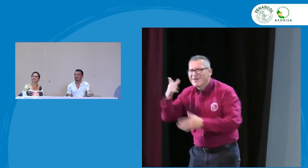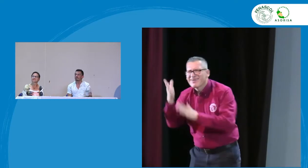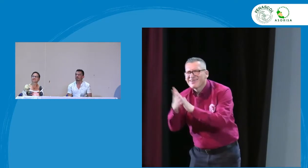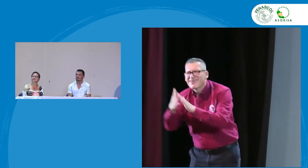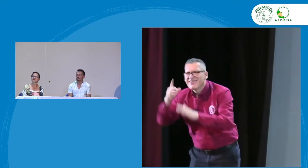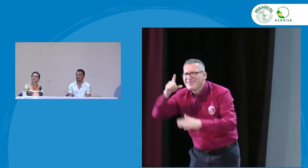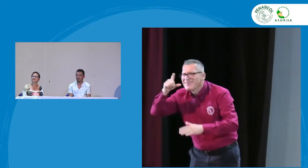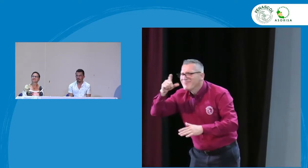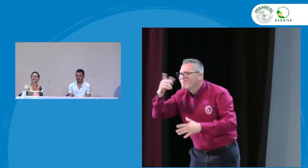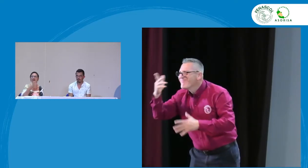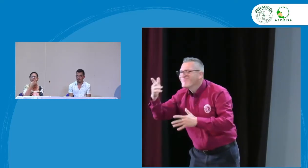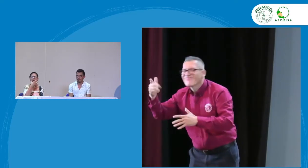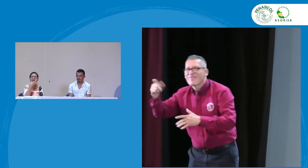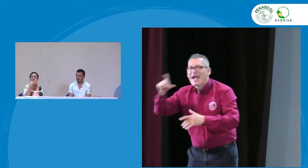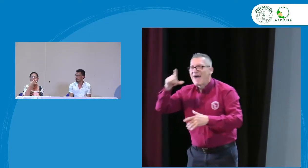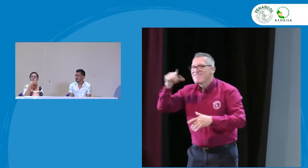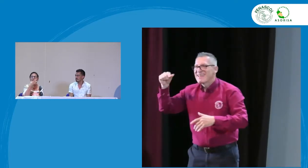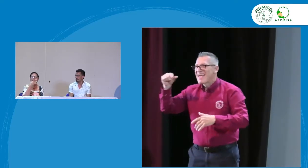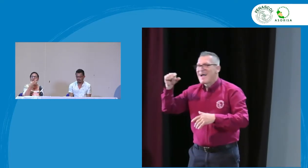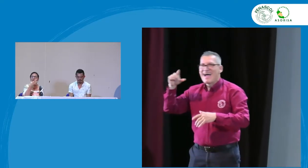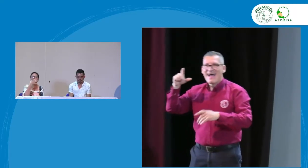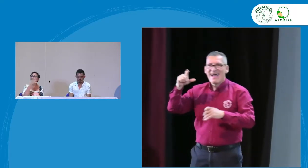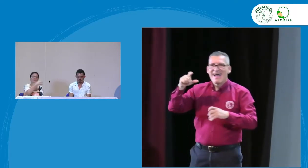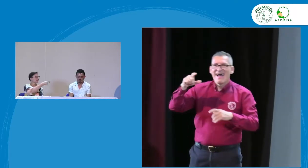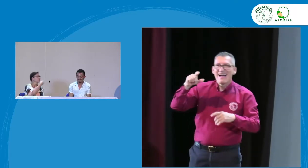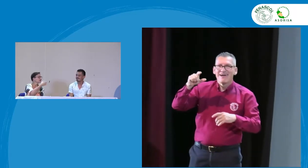y con el nuevo ministro de educación ¿cómo fue que me dijeron que era la seña?